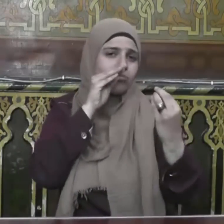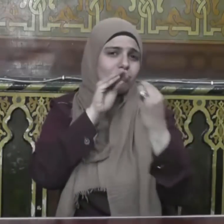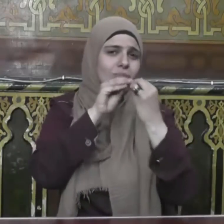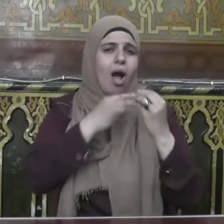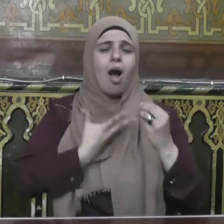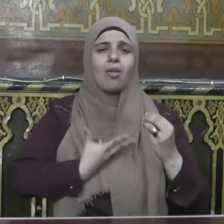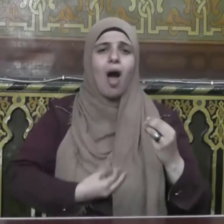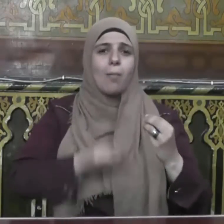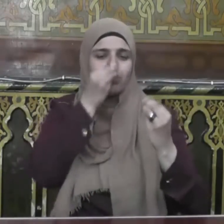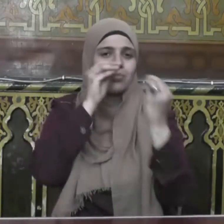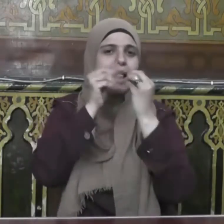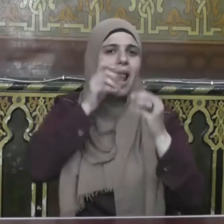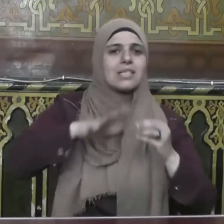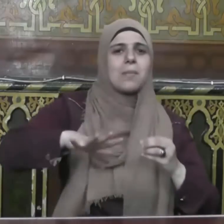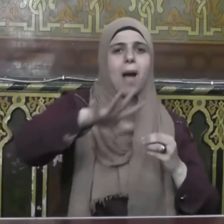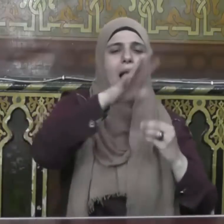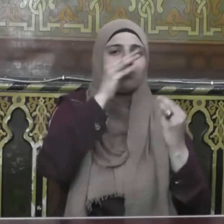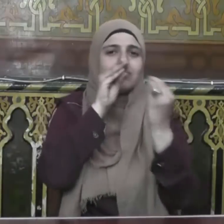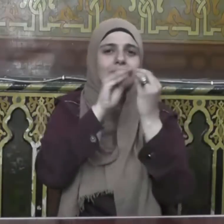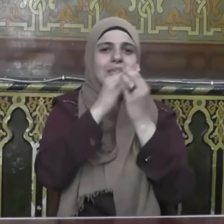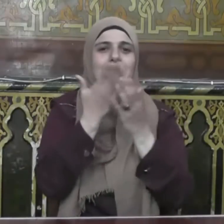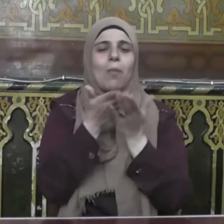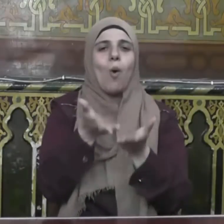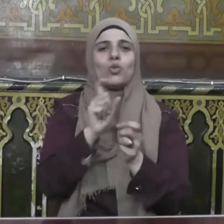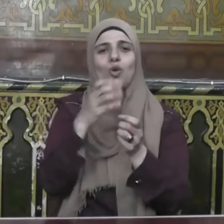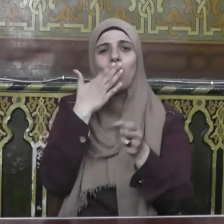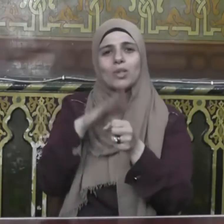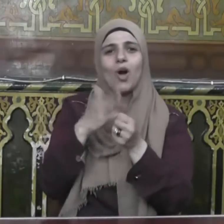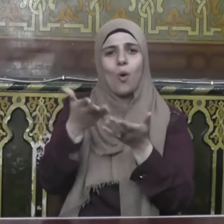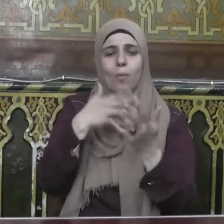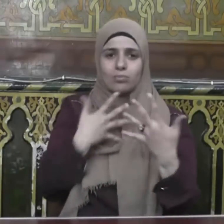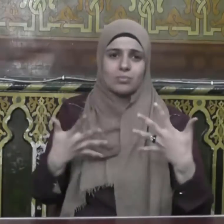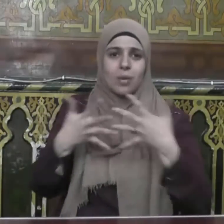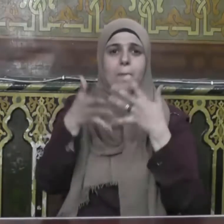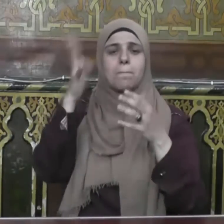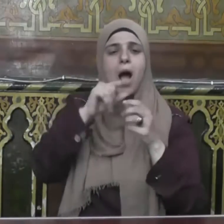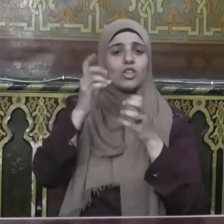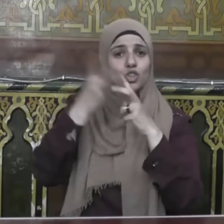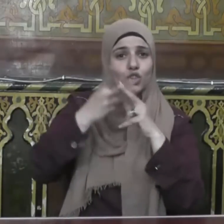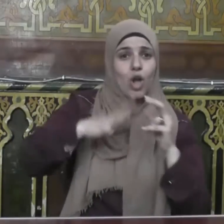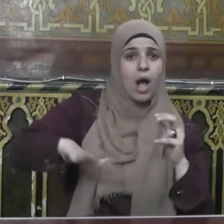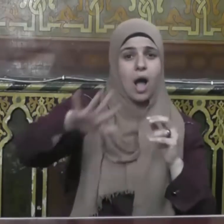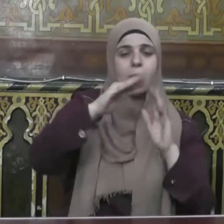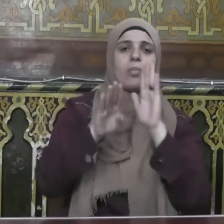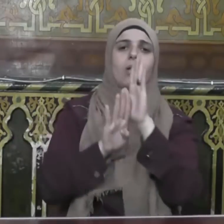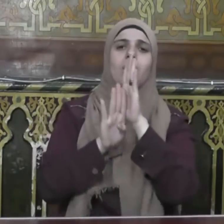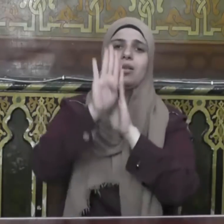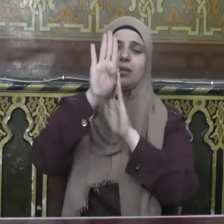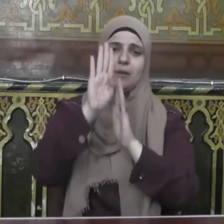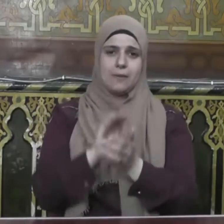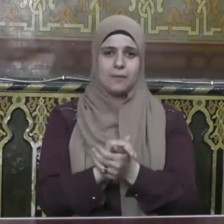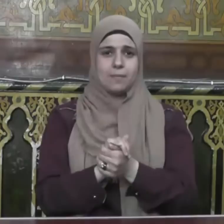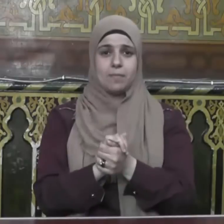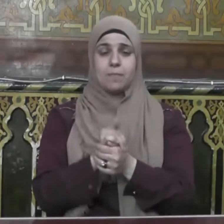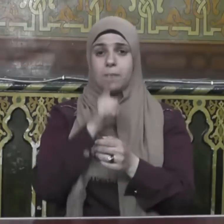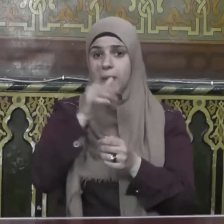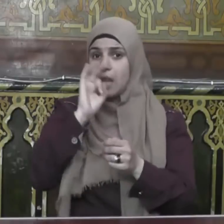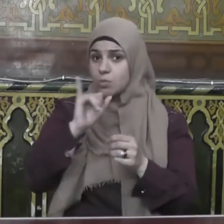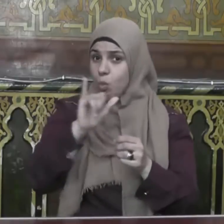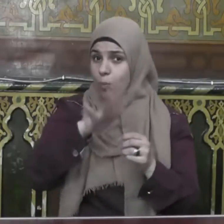وغيرها من المعاني النبيلة التي تسهم في تقدم الشعوب وتحضرها فلنحرص على